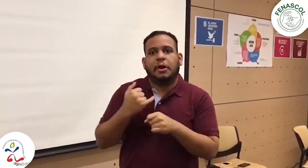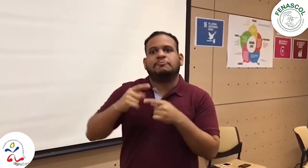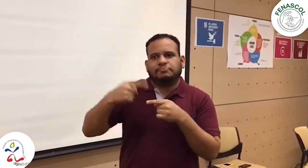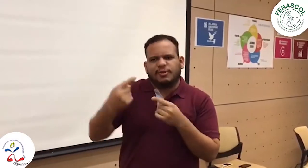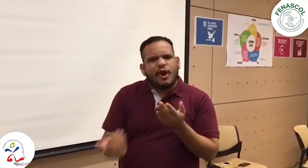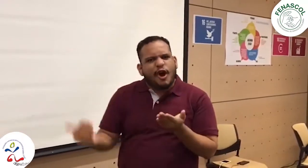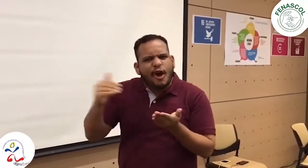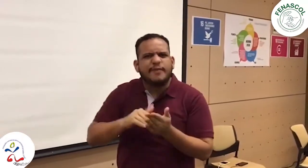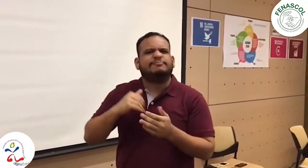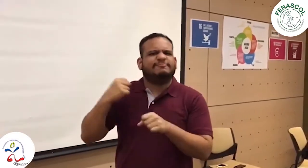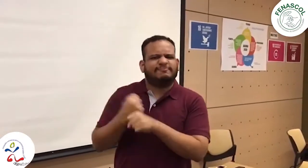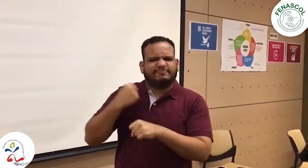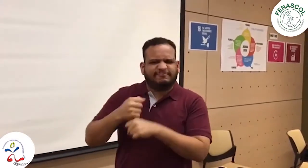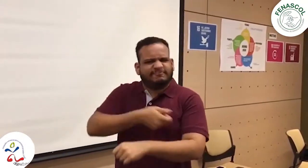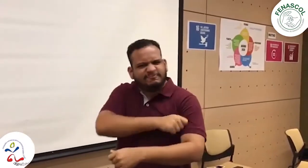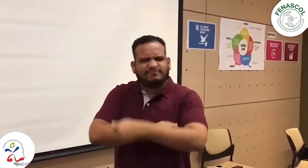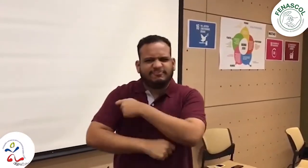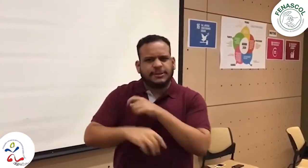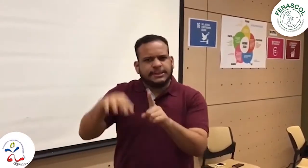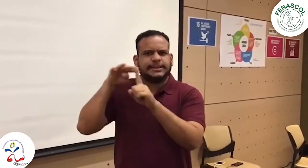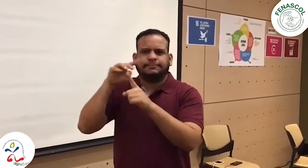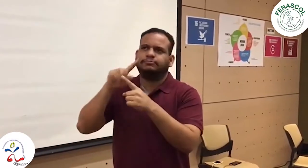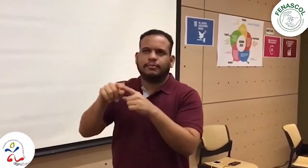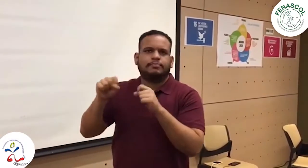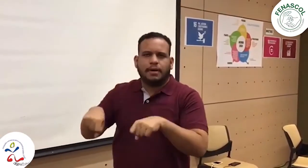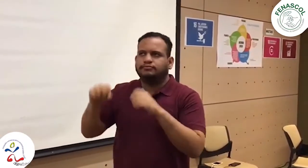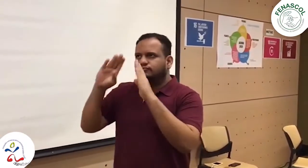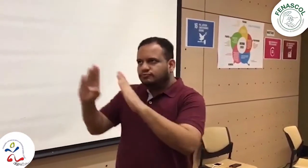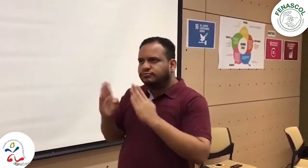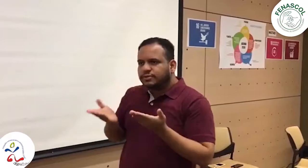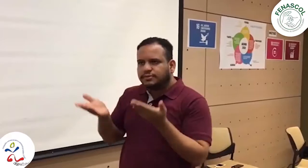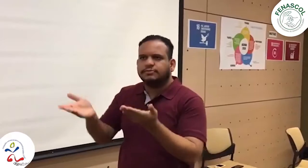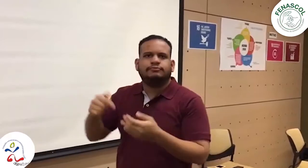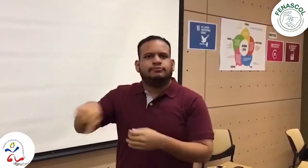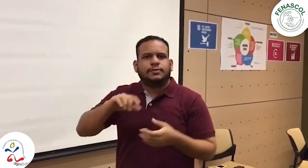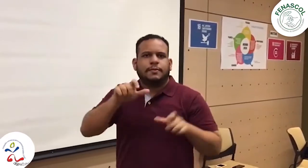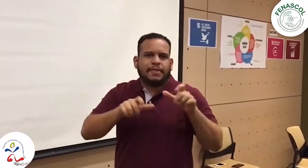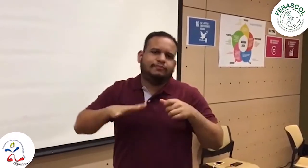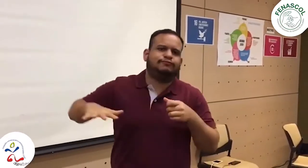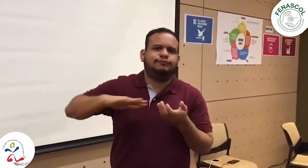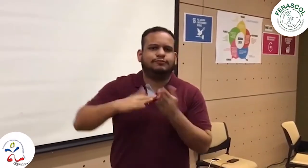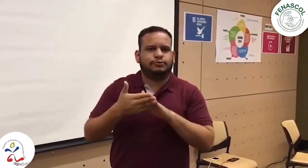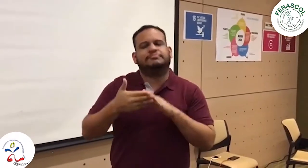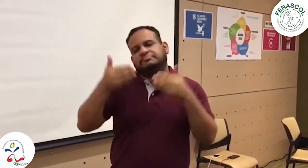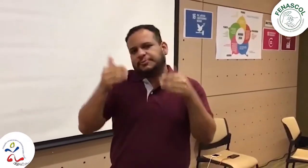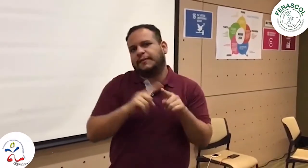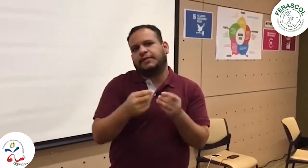acordar desde las diferentes entidades que participan a nivel nacional. Entonces, finalmente nos pusimos la camiseta para hacer la incidencia y poder presentarnos como